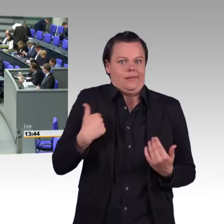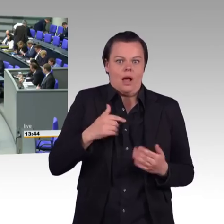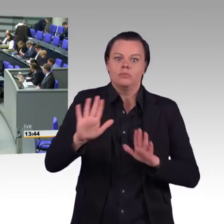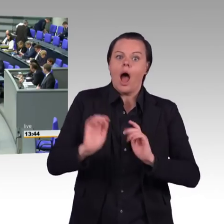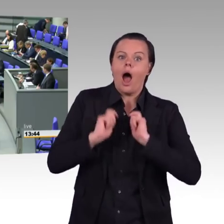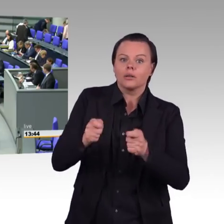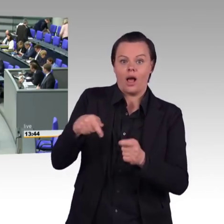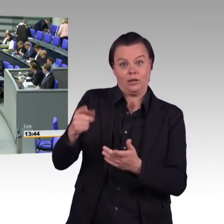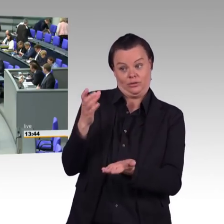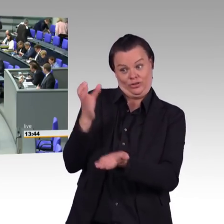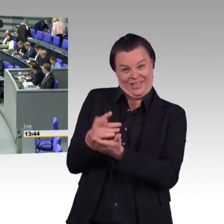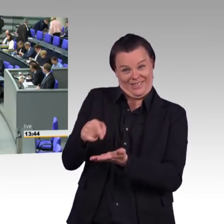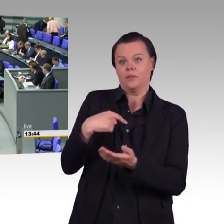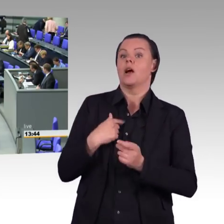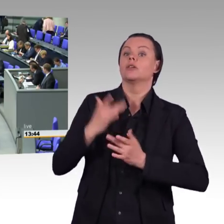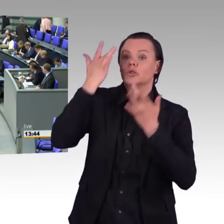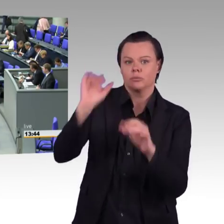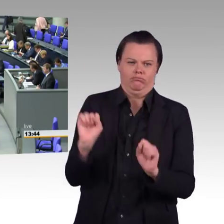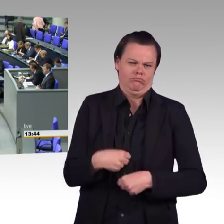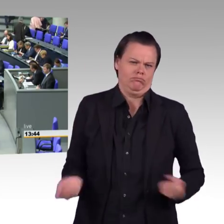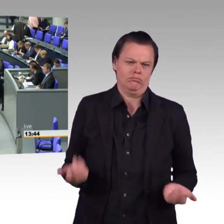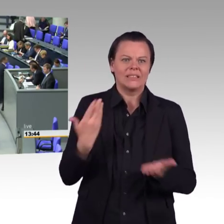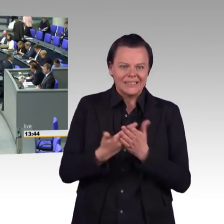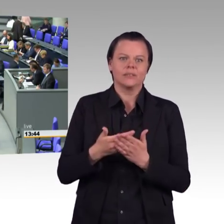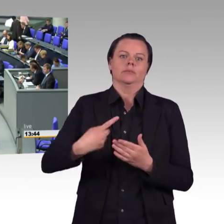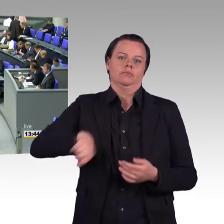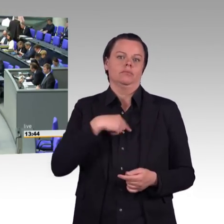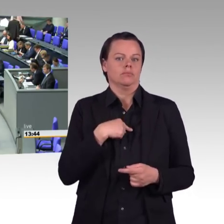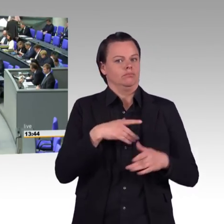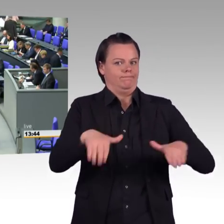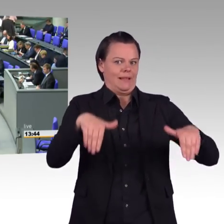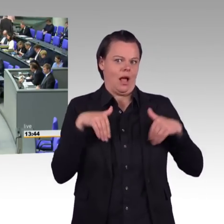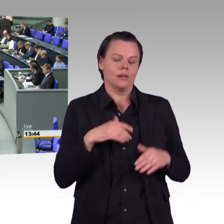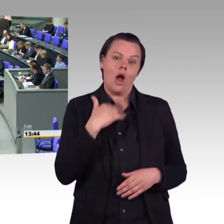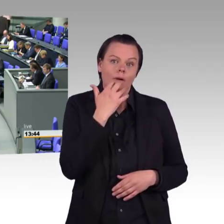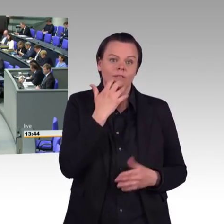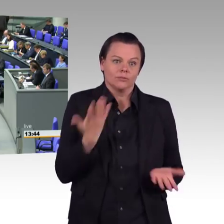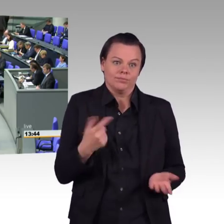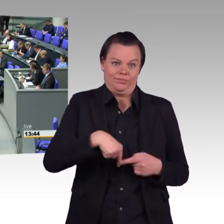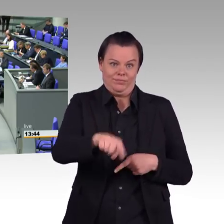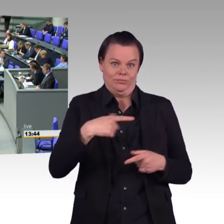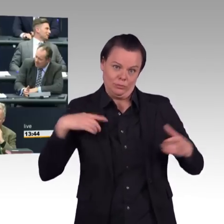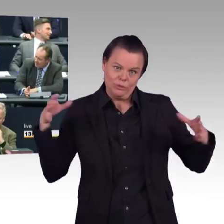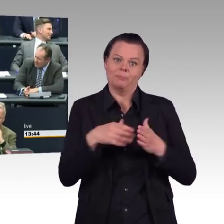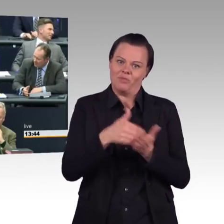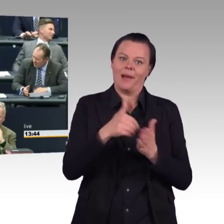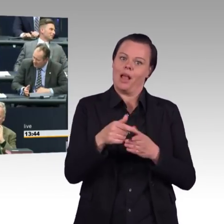Vielen Dank, Präsident. Beutin, Entschuldigung. Ich möchte Sie darauf hinweisen, dass ich nicht